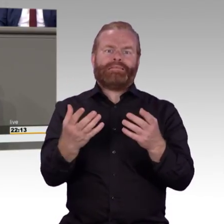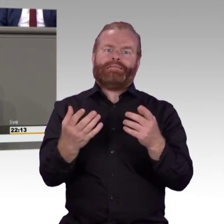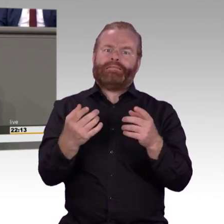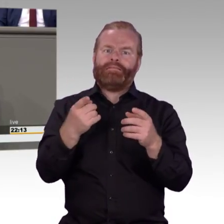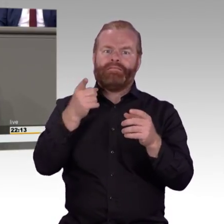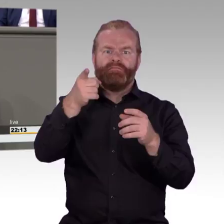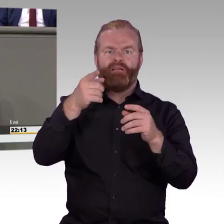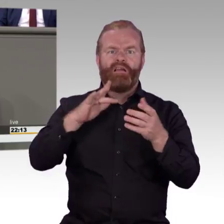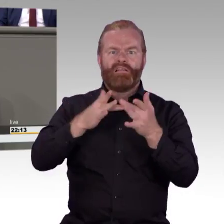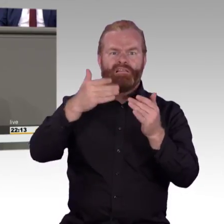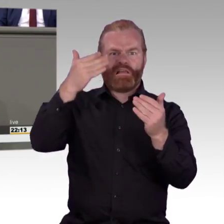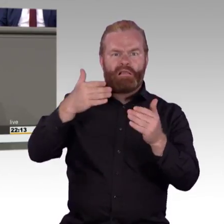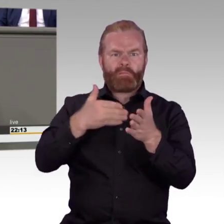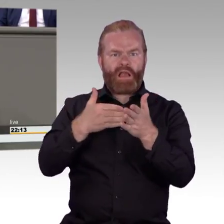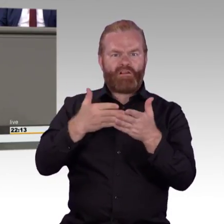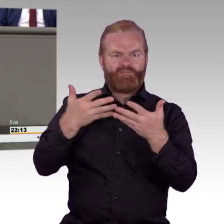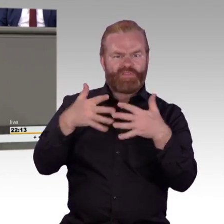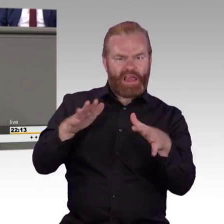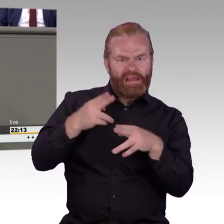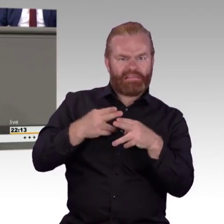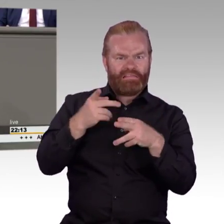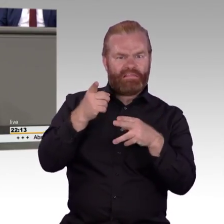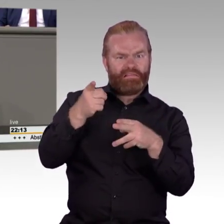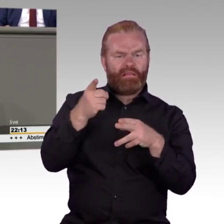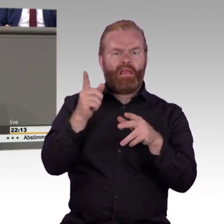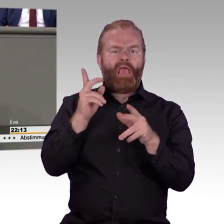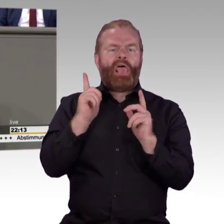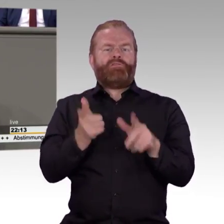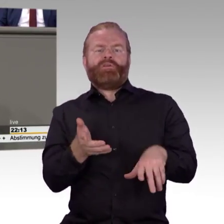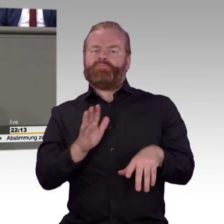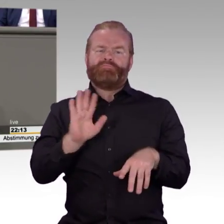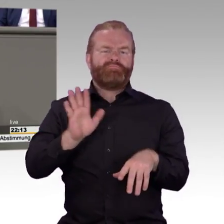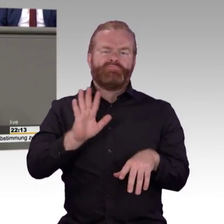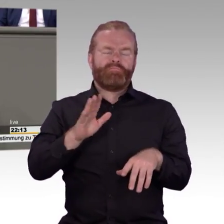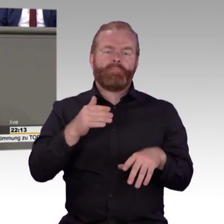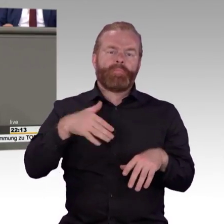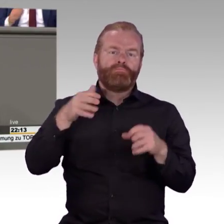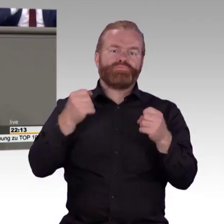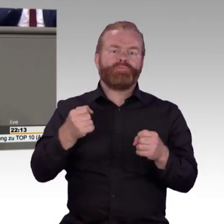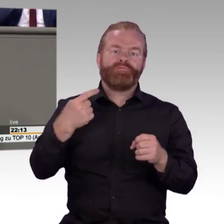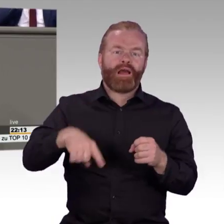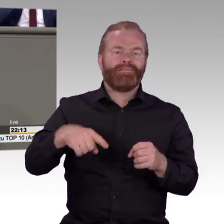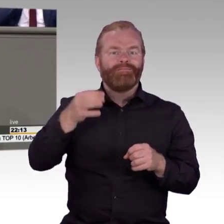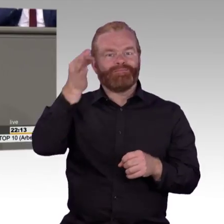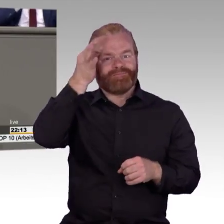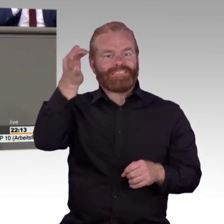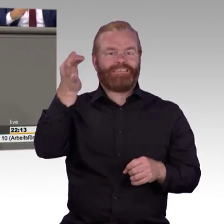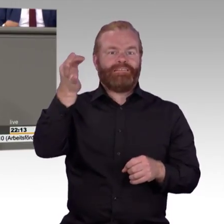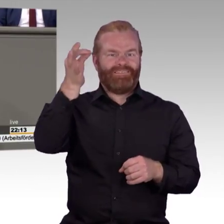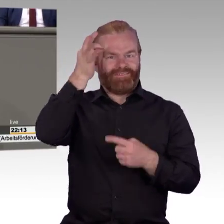anderes Bewusstsein schaffen. Einen ähnlichen Effekt wird auch die neu eingerichtete Überwachungsstelle haben. Sie wird innerhalb weniger Jahre nahezu